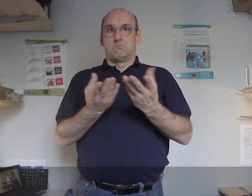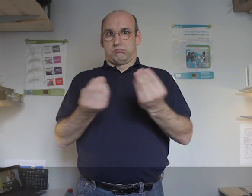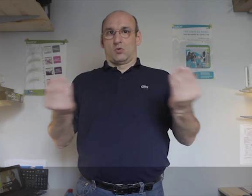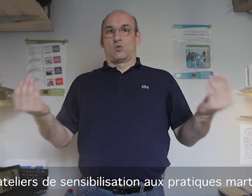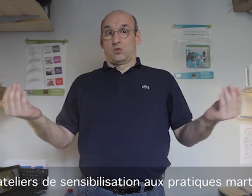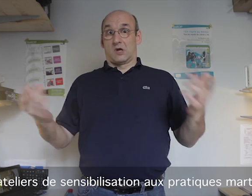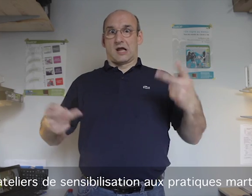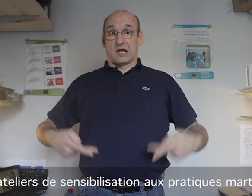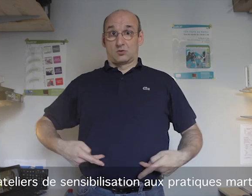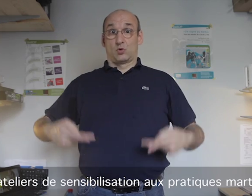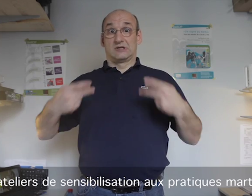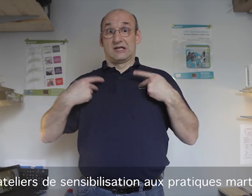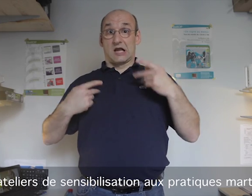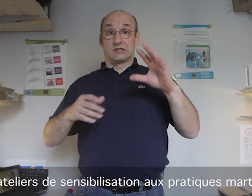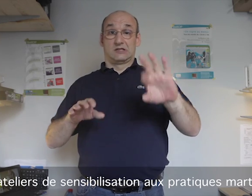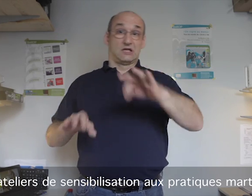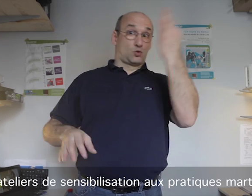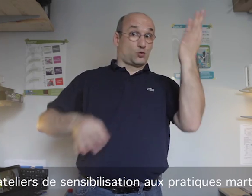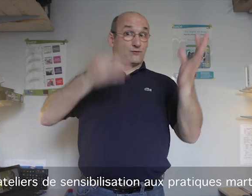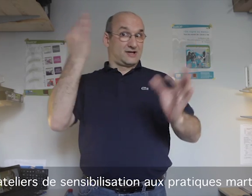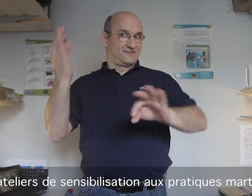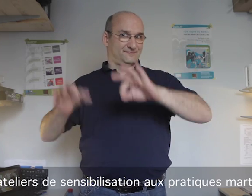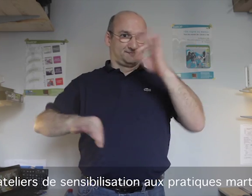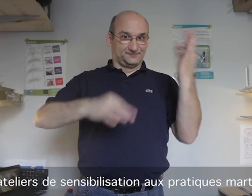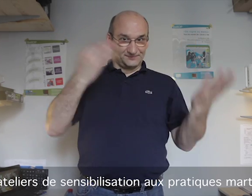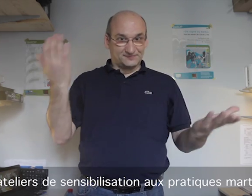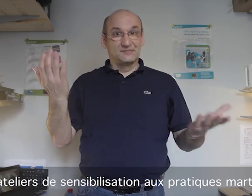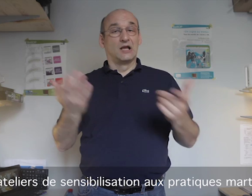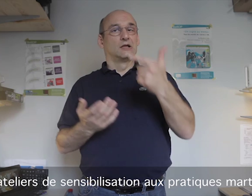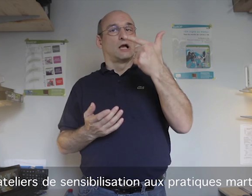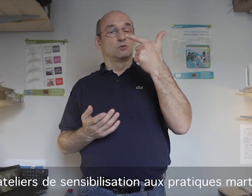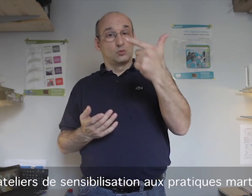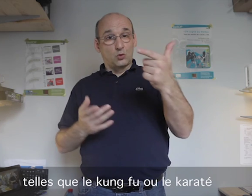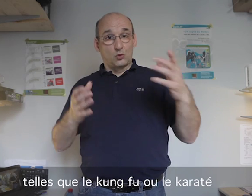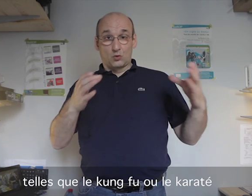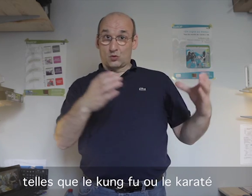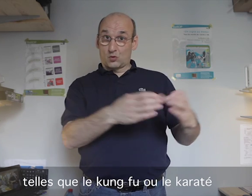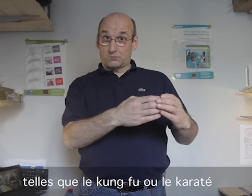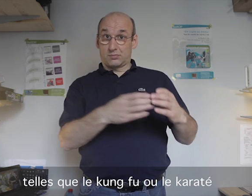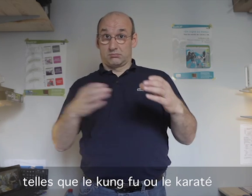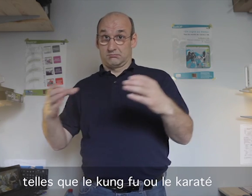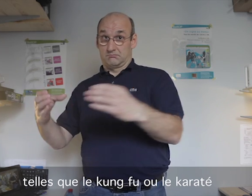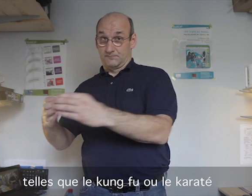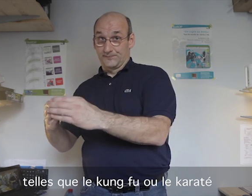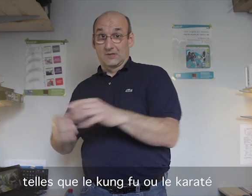Divers ateliers de sensibilisation aux pratiques martiales tels que le Kung Fu